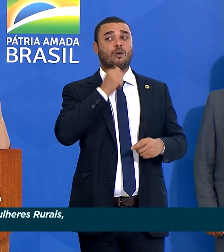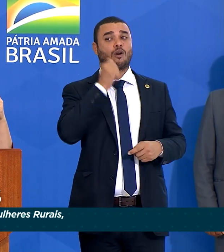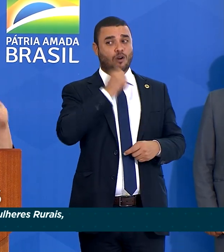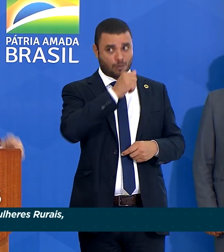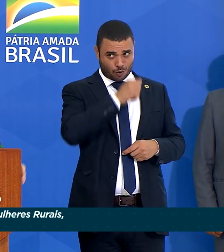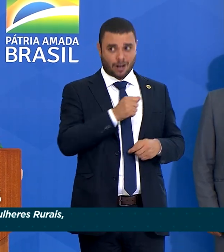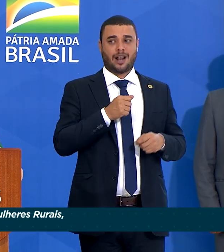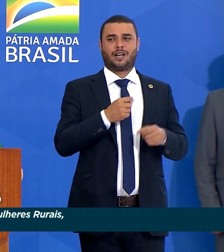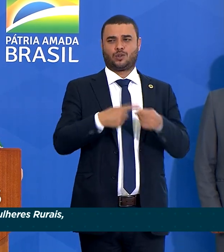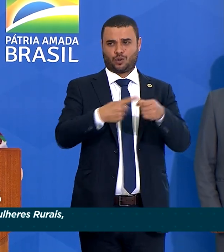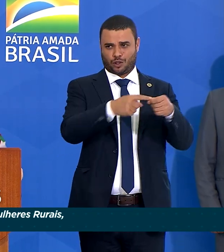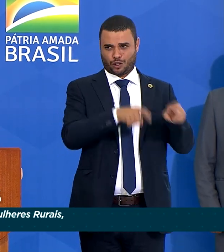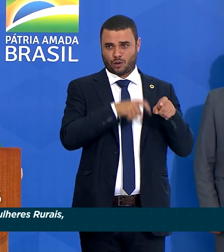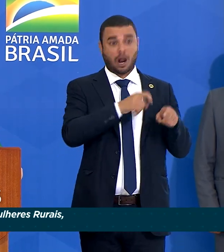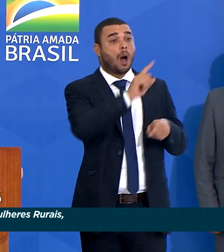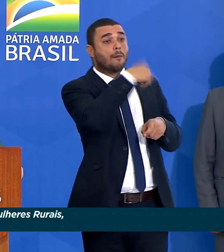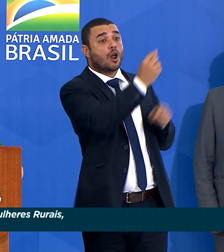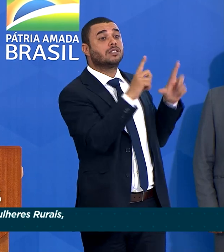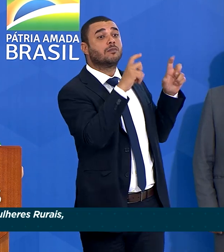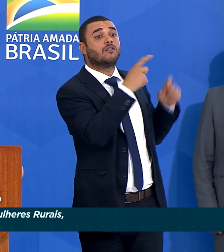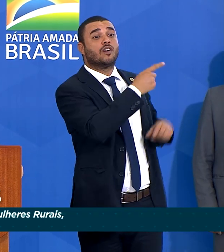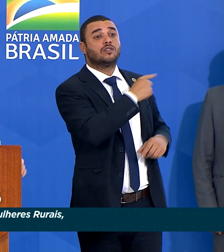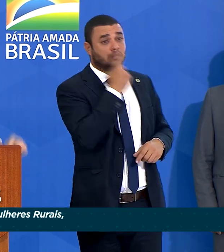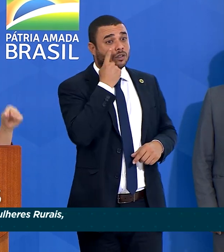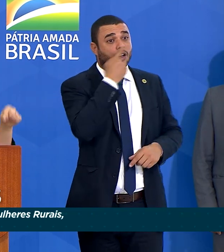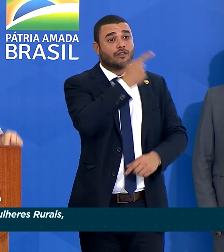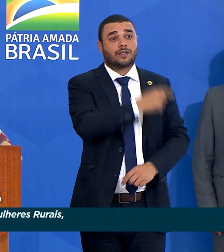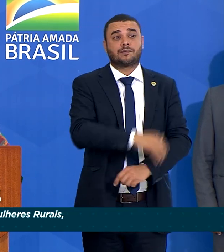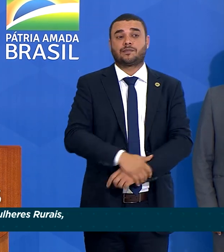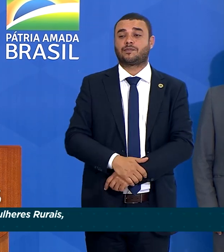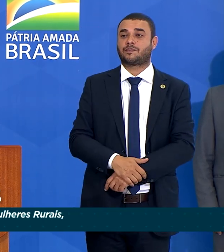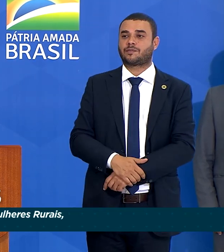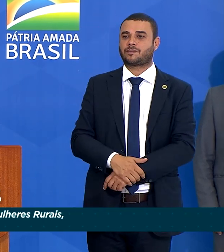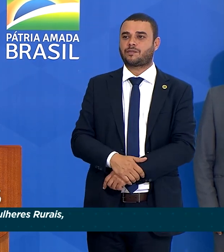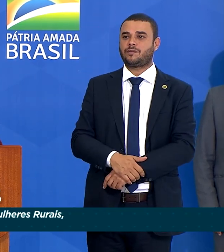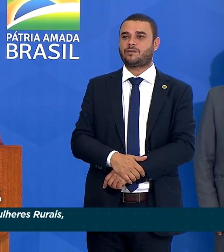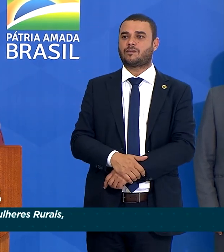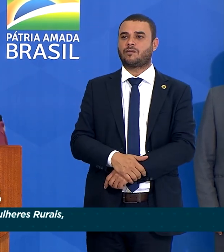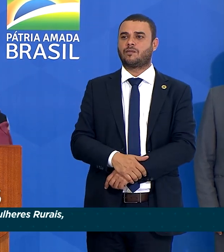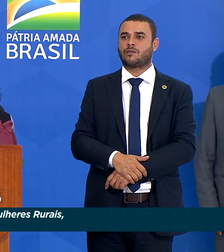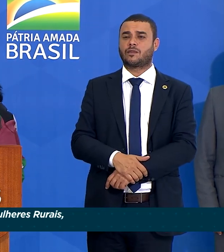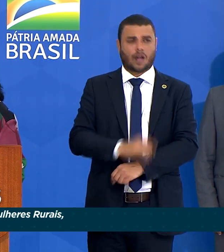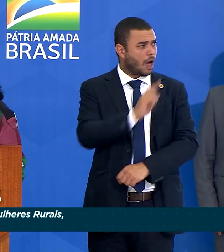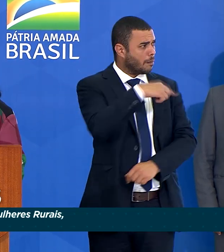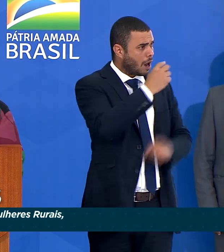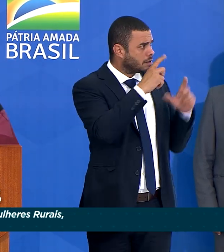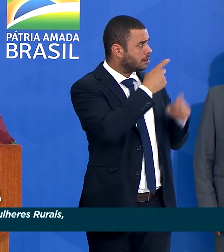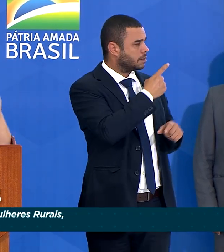A próxima imagem, por favor. Neste governo, a mulher da roça, a mulher